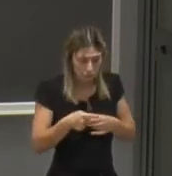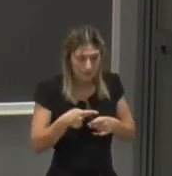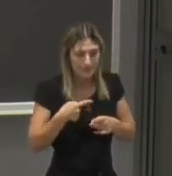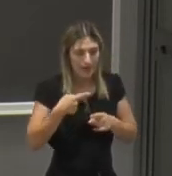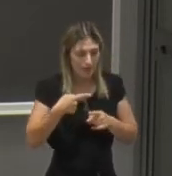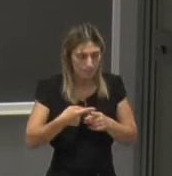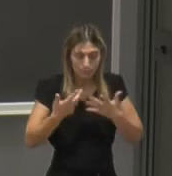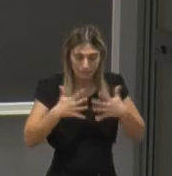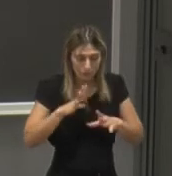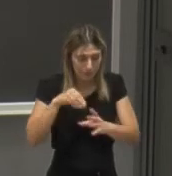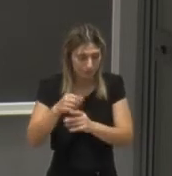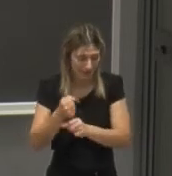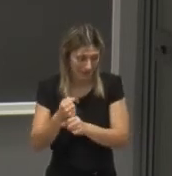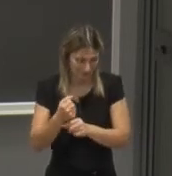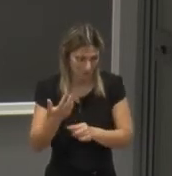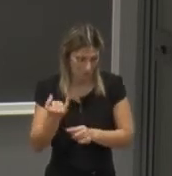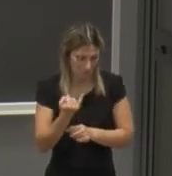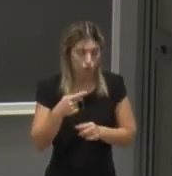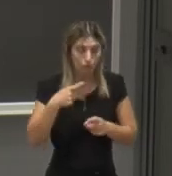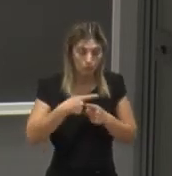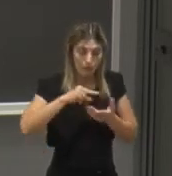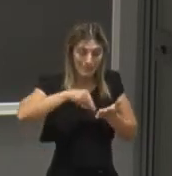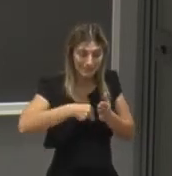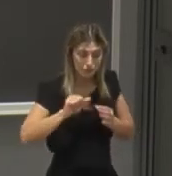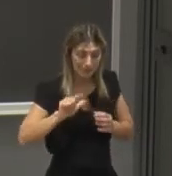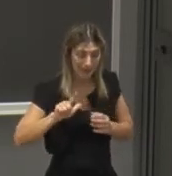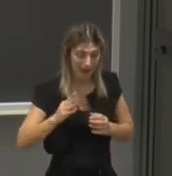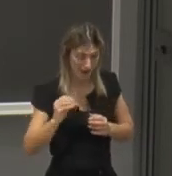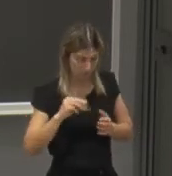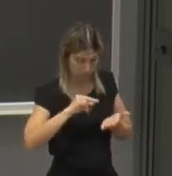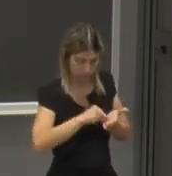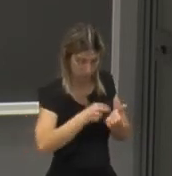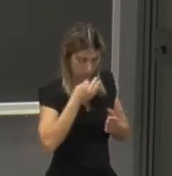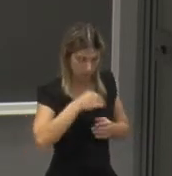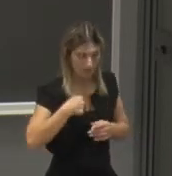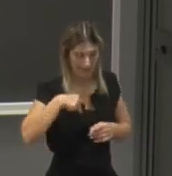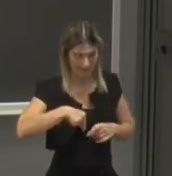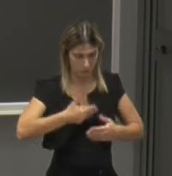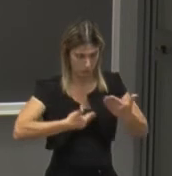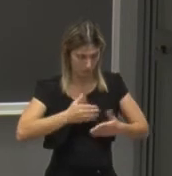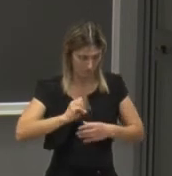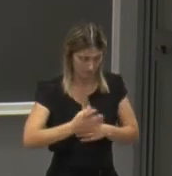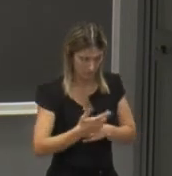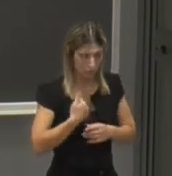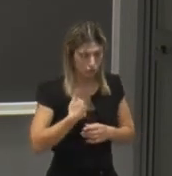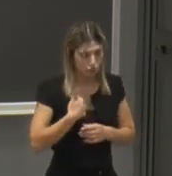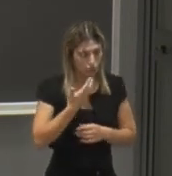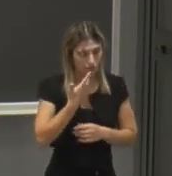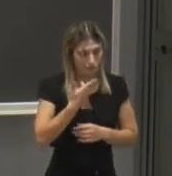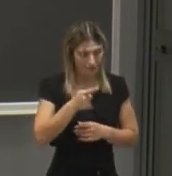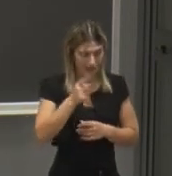relative iscrizioni agli albi degli ingegneri e qui vado veloce ma anche io avevo